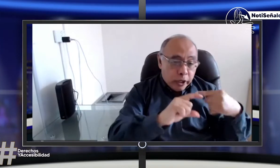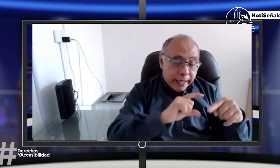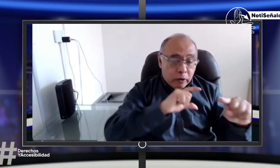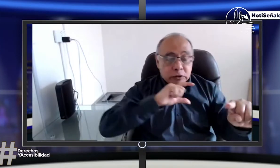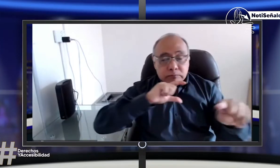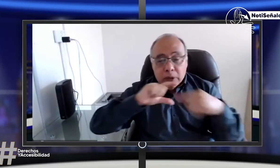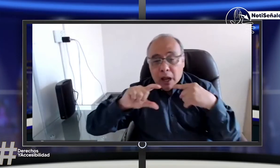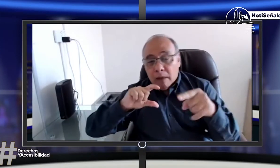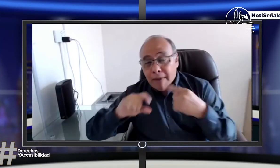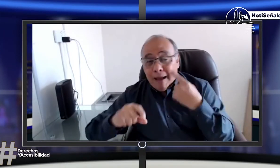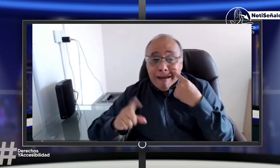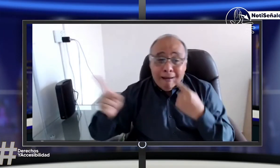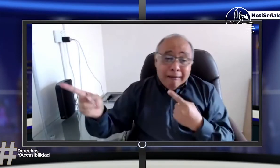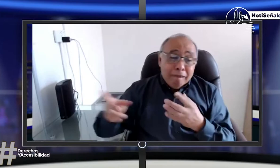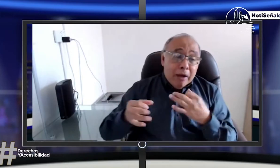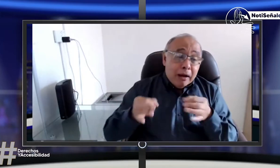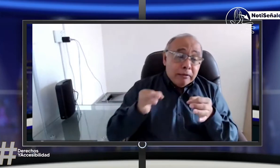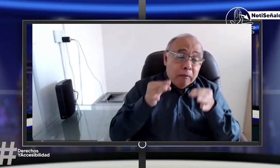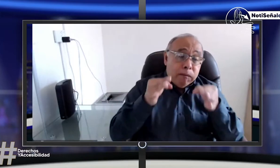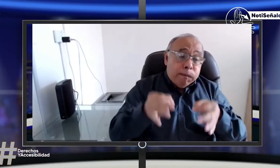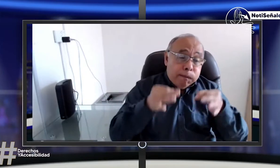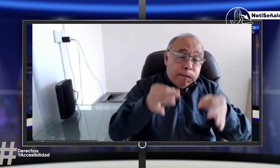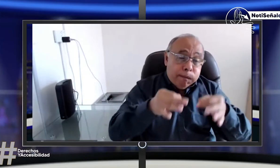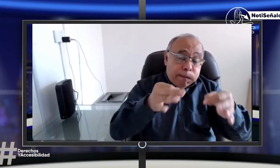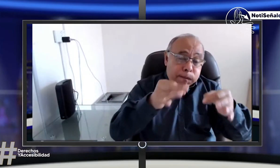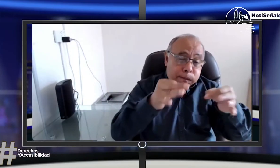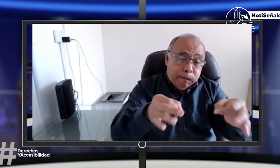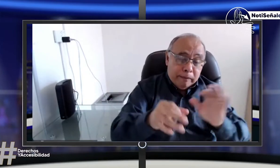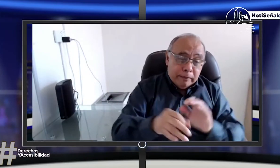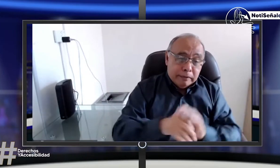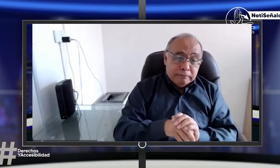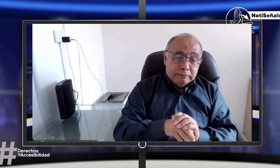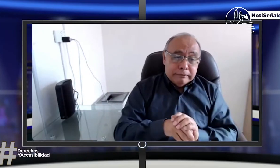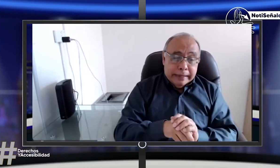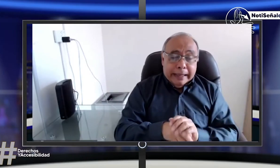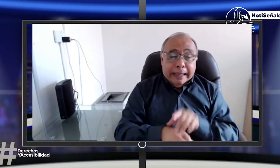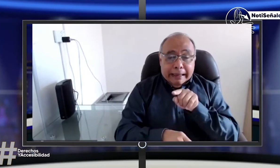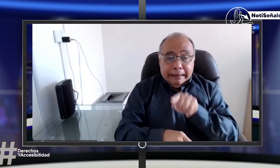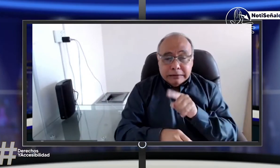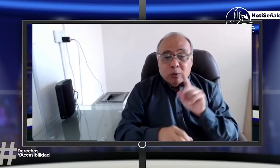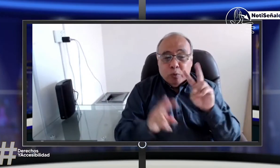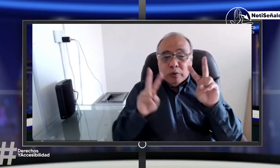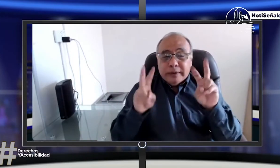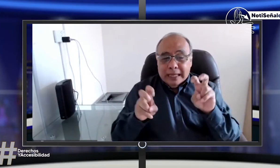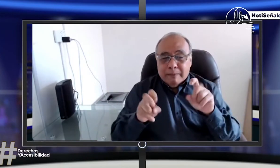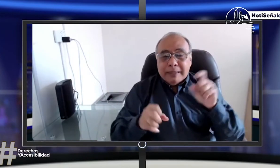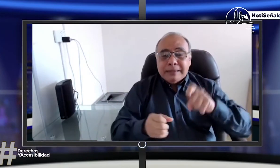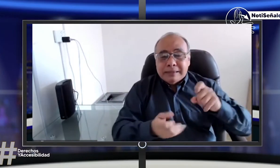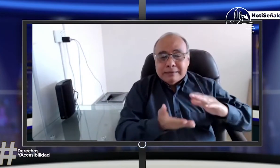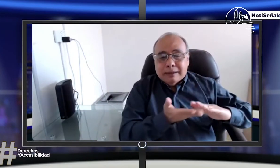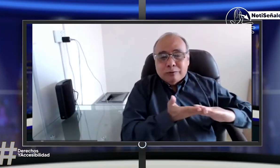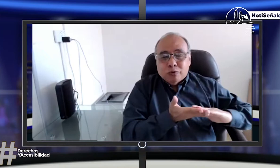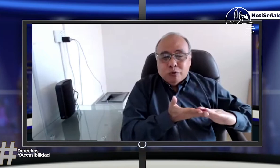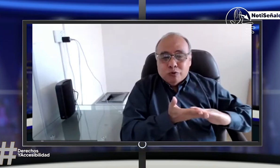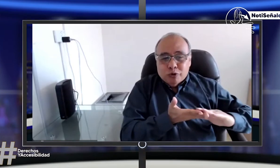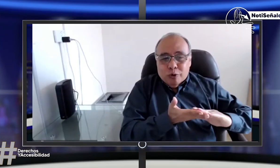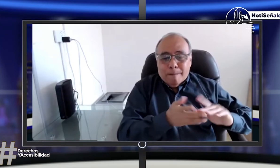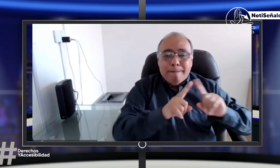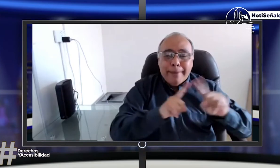contratan a tiempo, algunos todavía no se han contratado, así como dice Luz Mari, y nos llegan videos, nos llegan comunicados